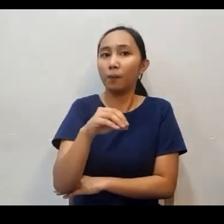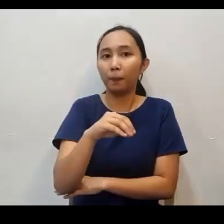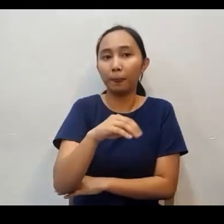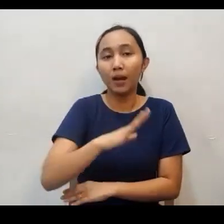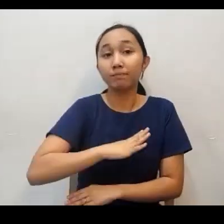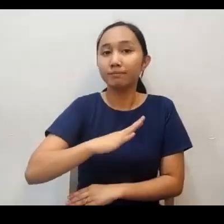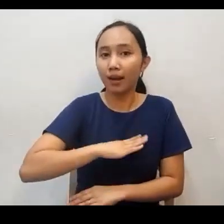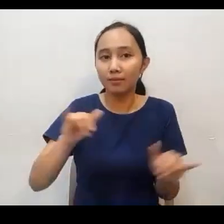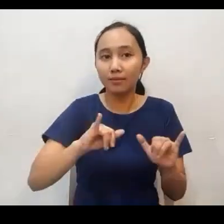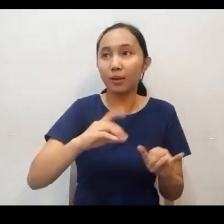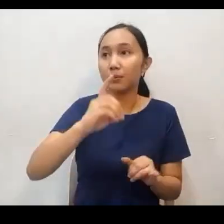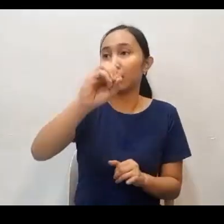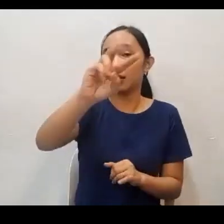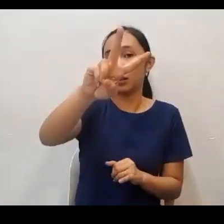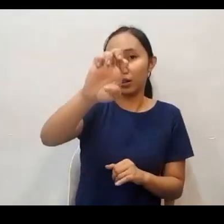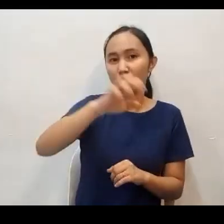po nating maging matalino